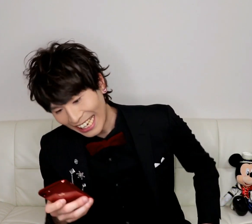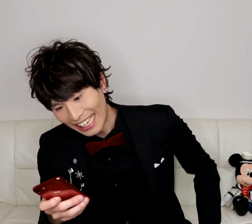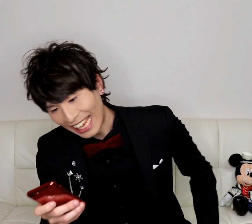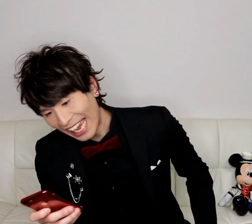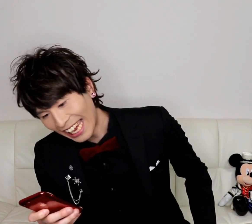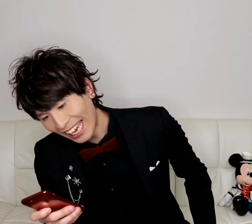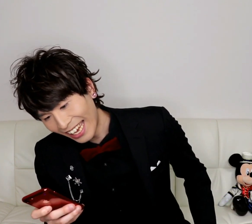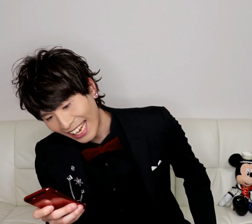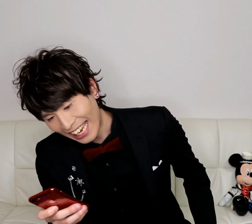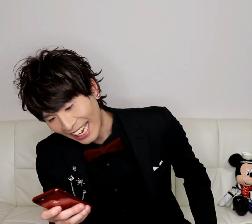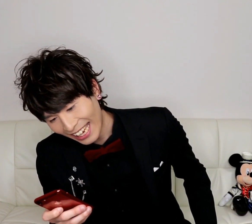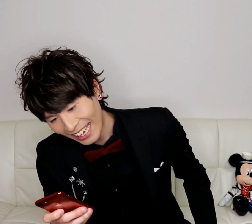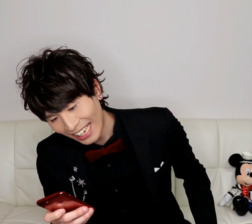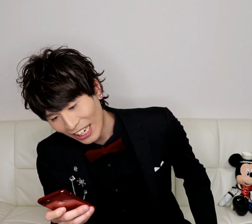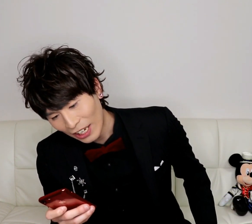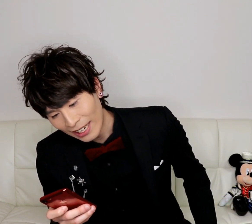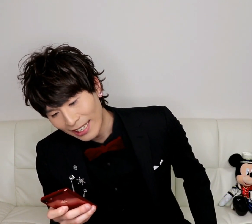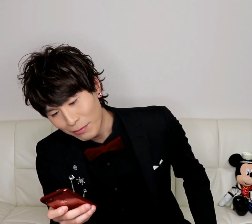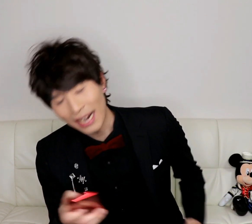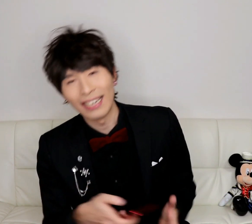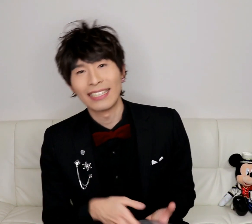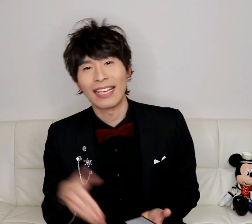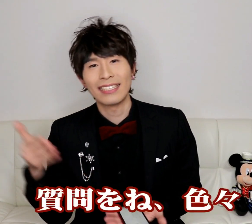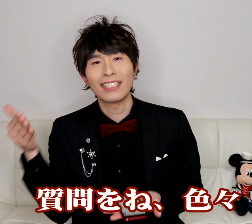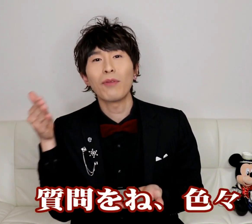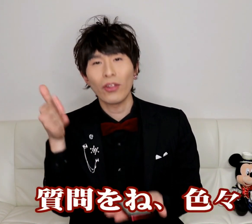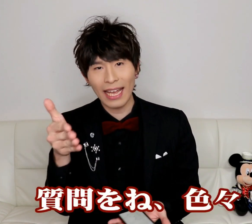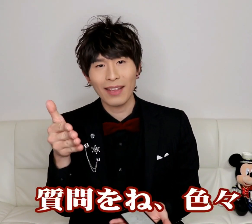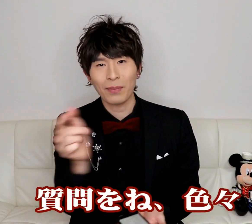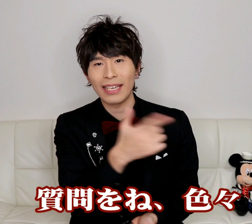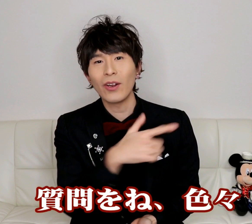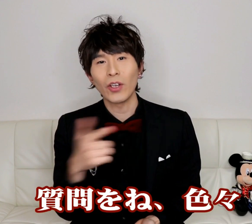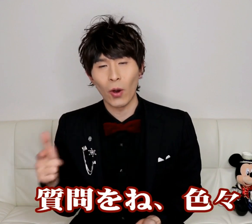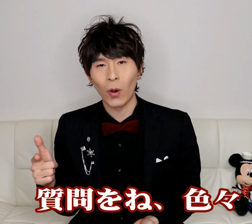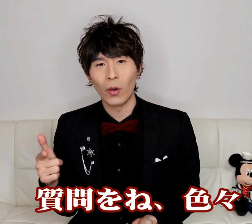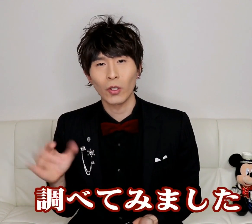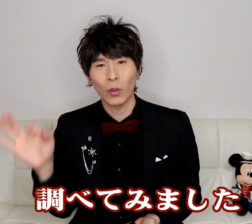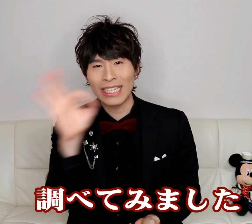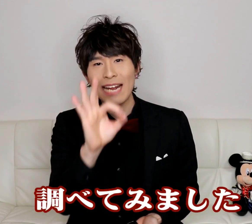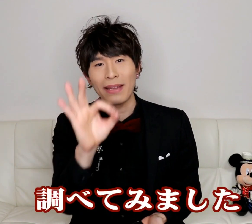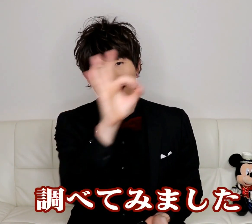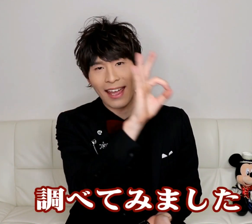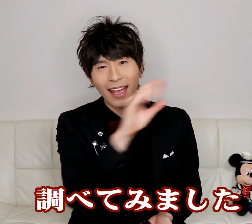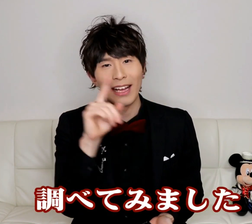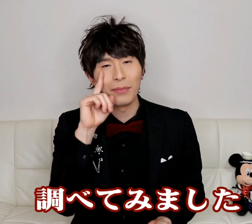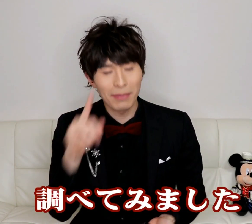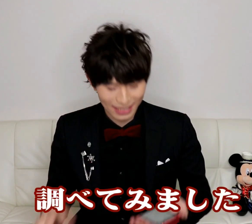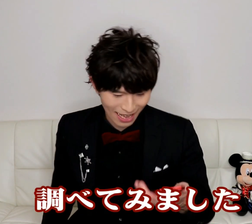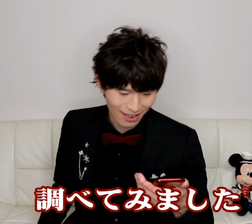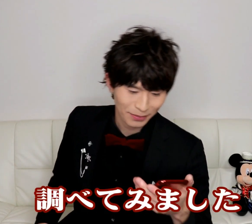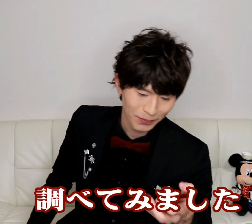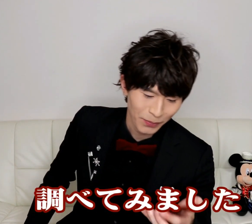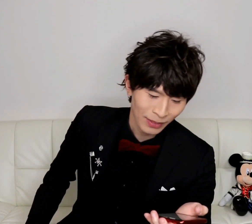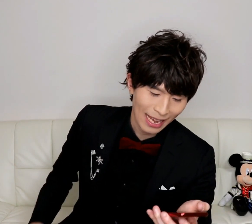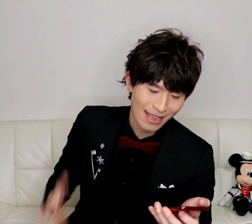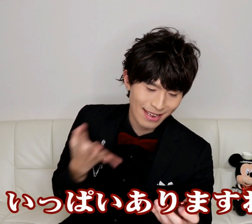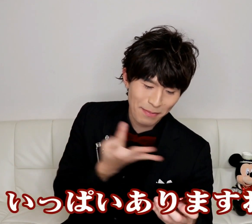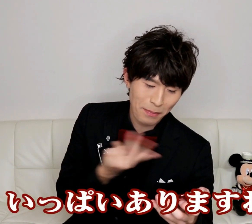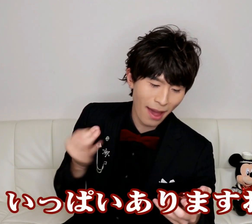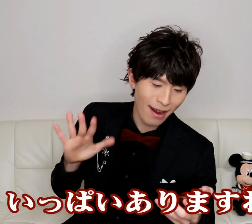えーまあ質問ねいろいろちょっと調べてみましたいっぱい